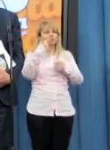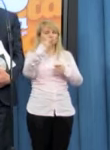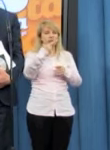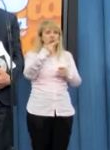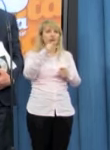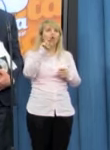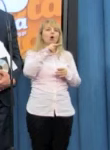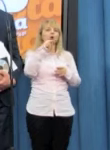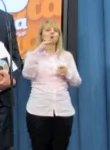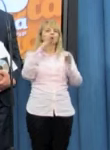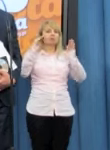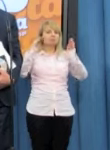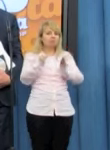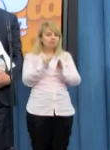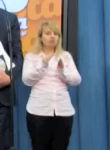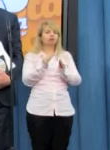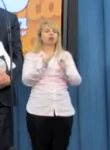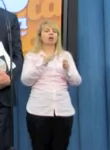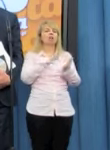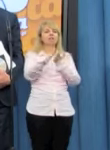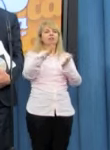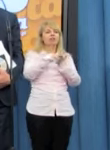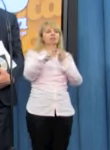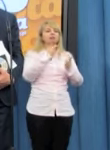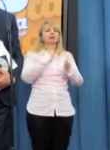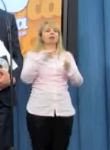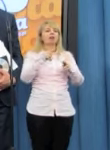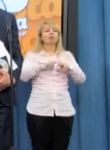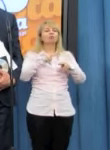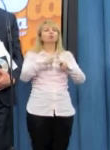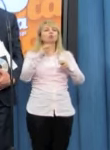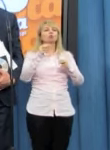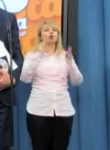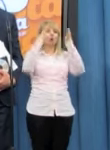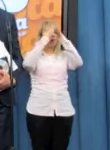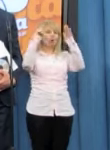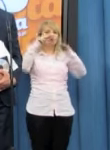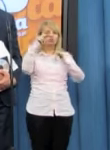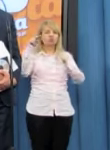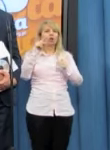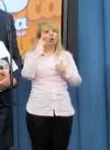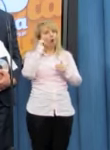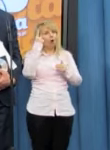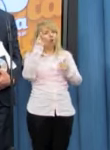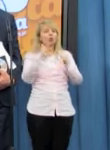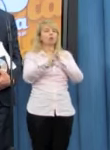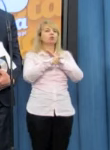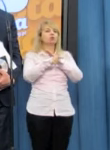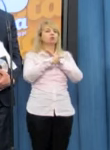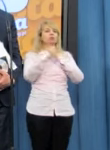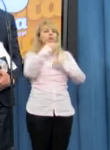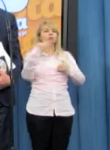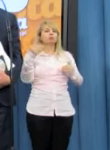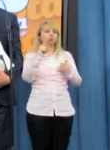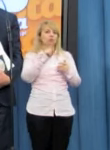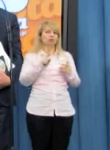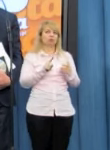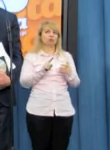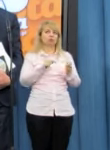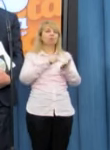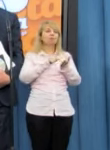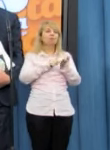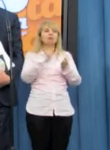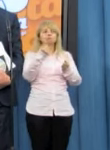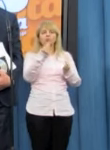zmniejsza wydatki na fundusz kościelny o kwotę około 70 milionów złotych. Ta